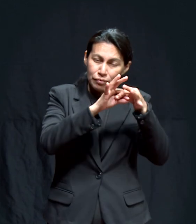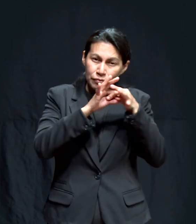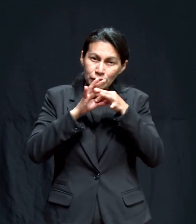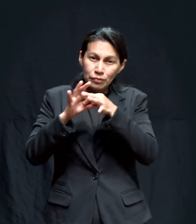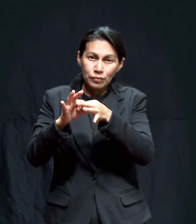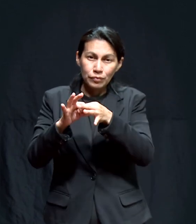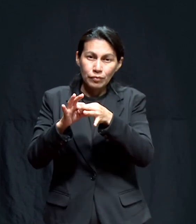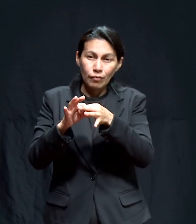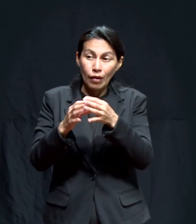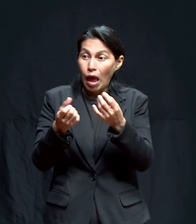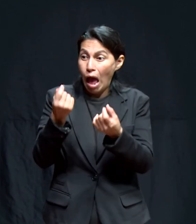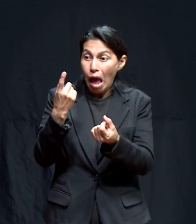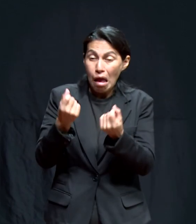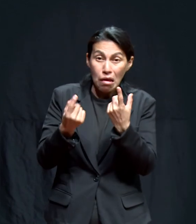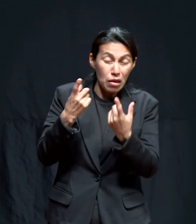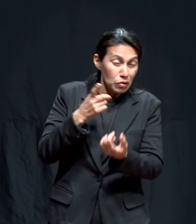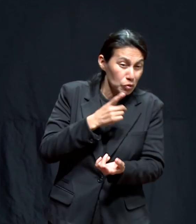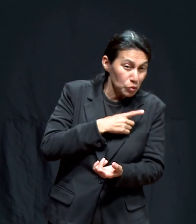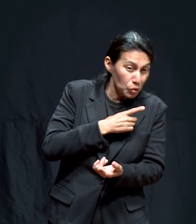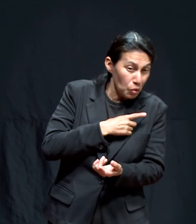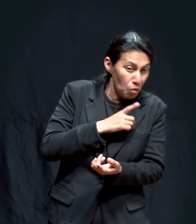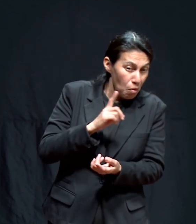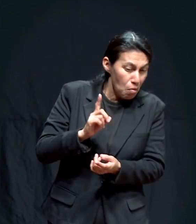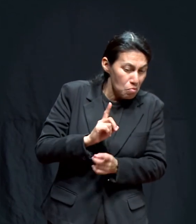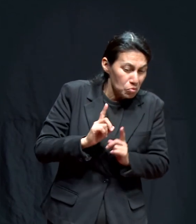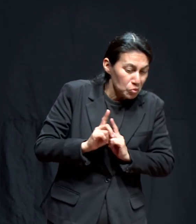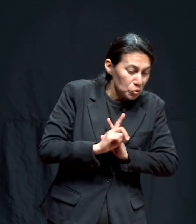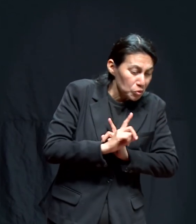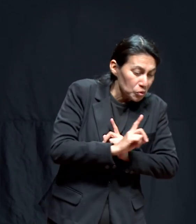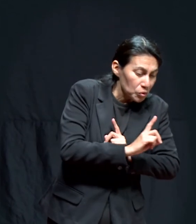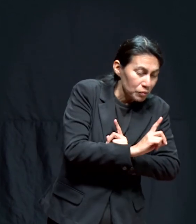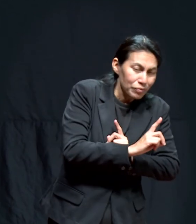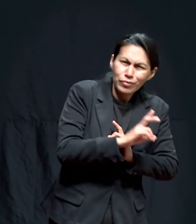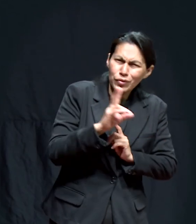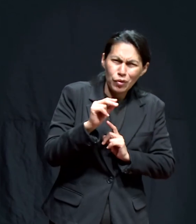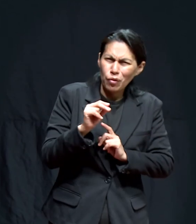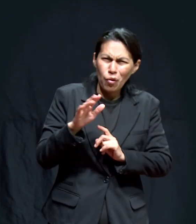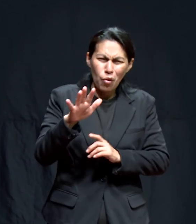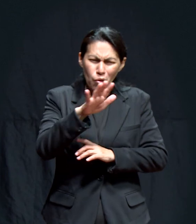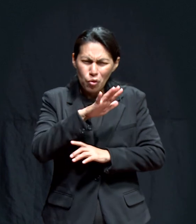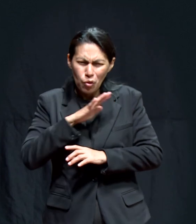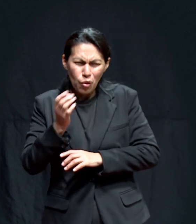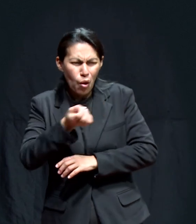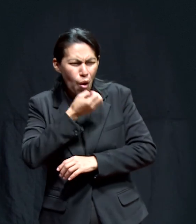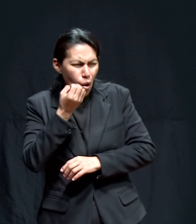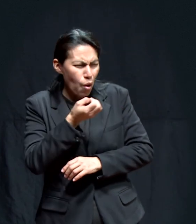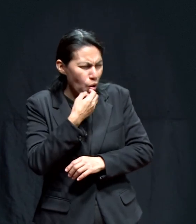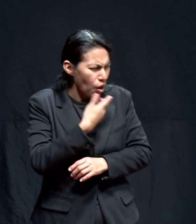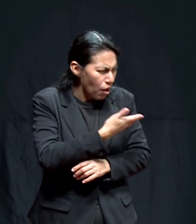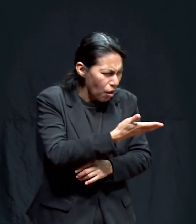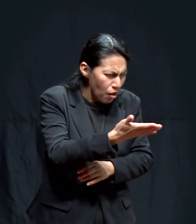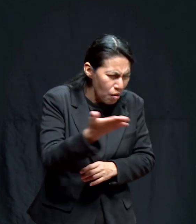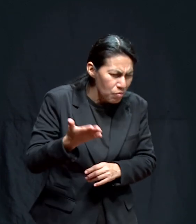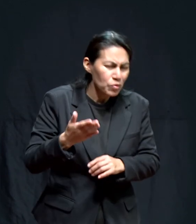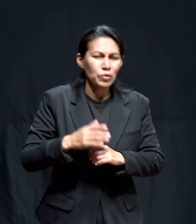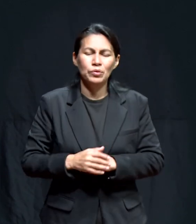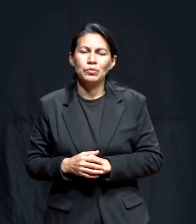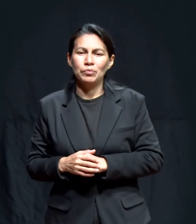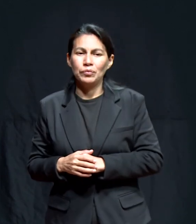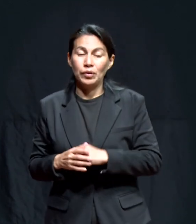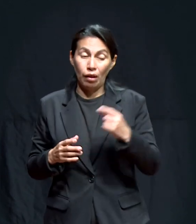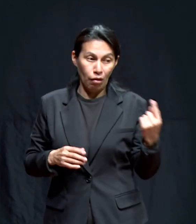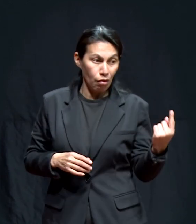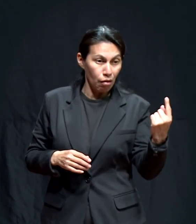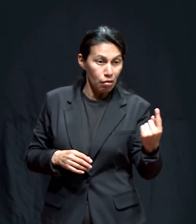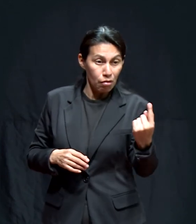gran comunidad nadie debe sentirse aislado ni solo porque estamos orando por él y él está